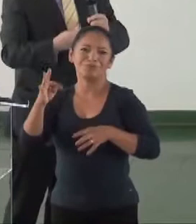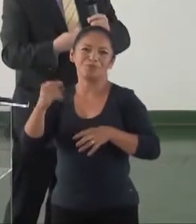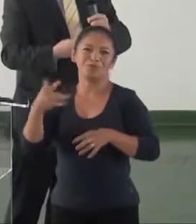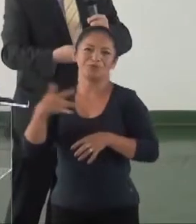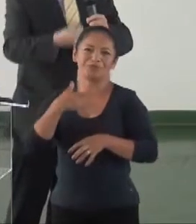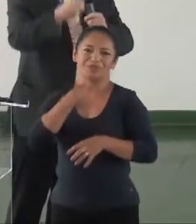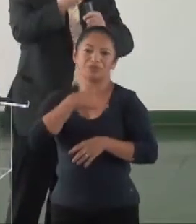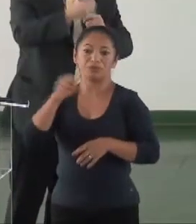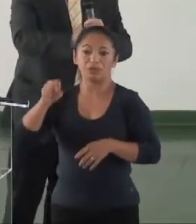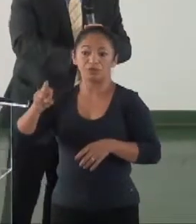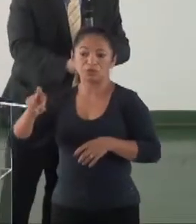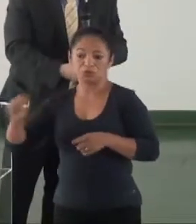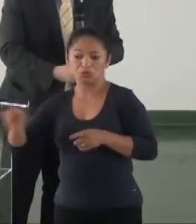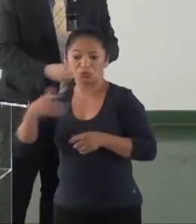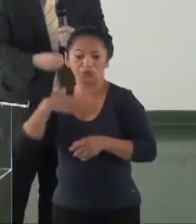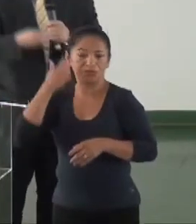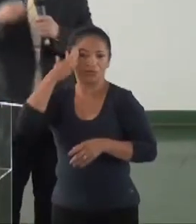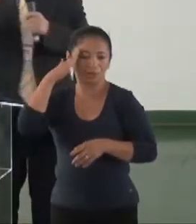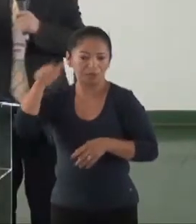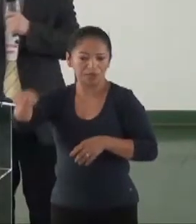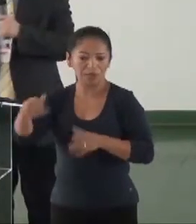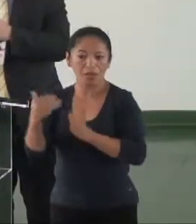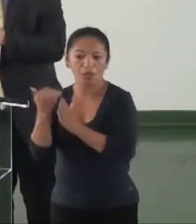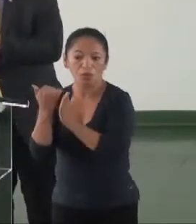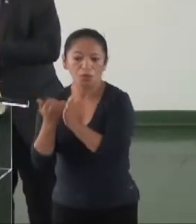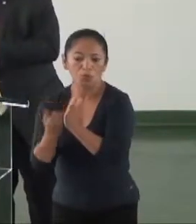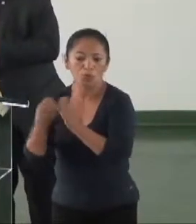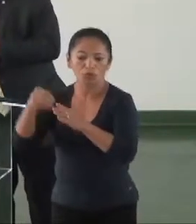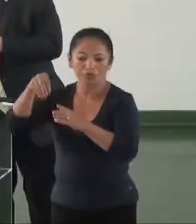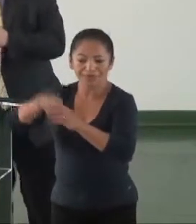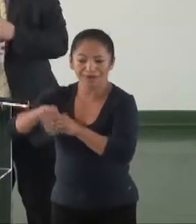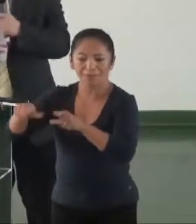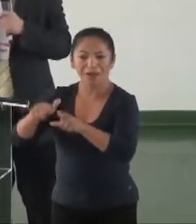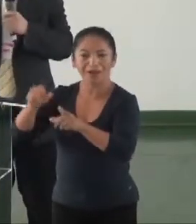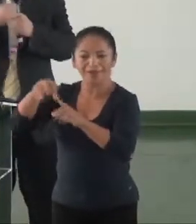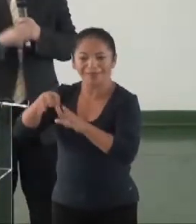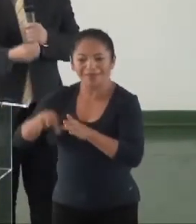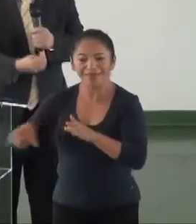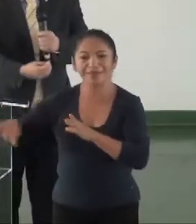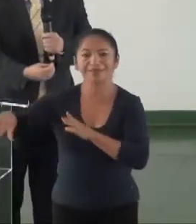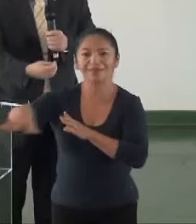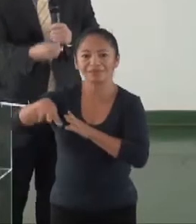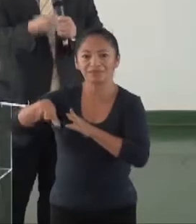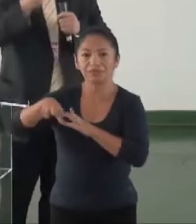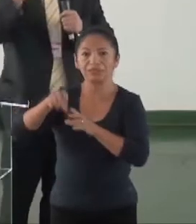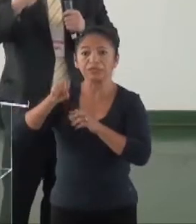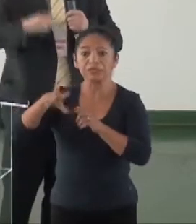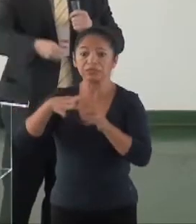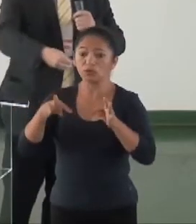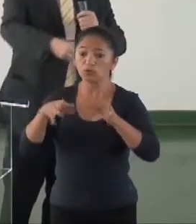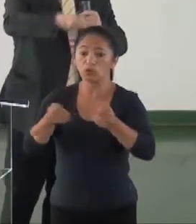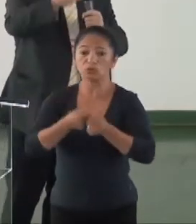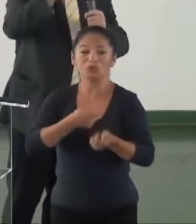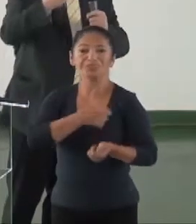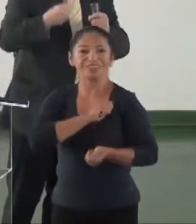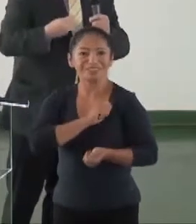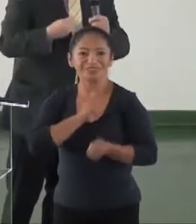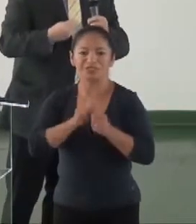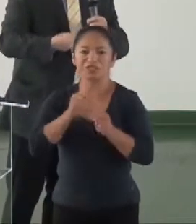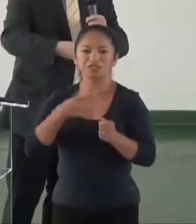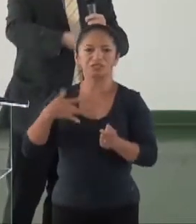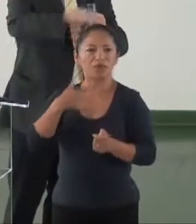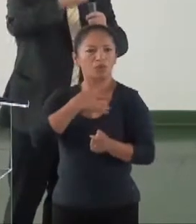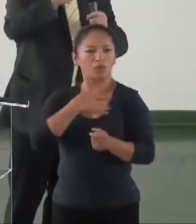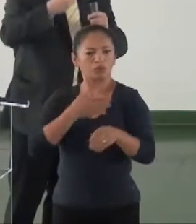os programas de saúde da família estão com a equipe completa, se os agentes comunitários de saúde estão indo nas casas, se está vendo